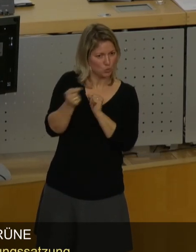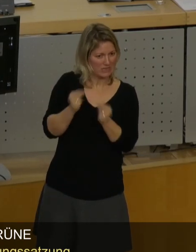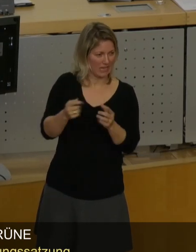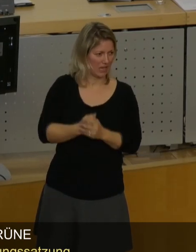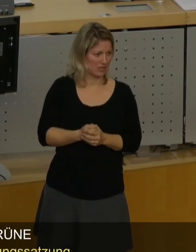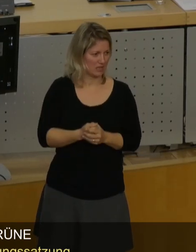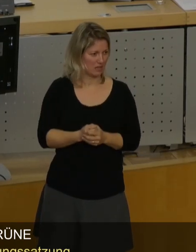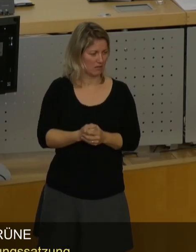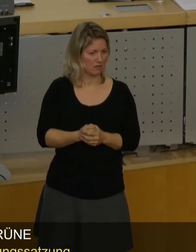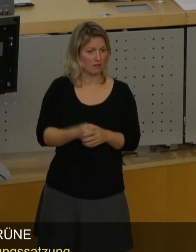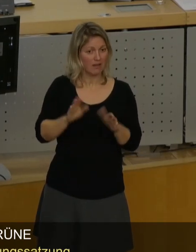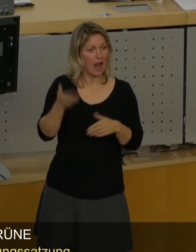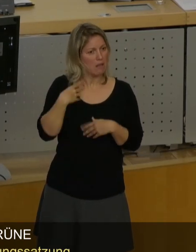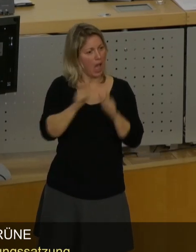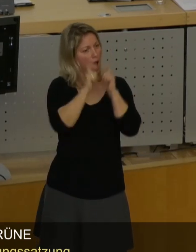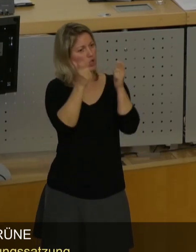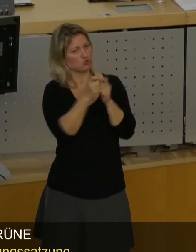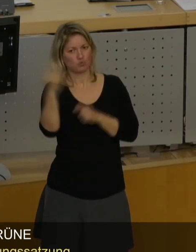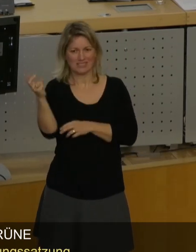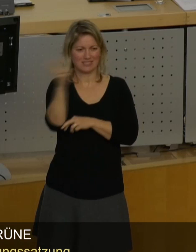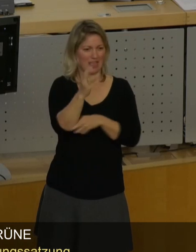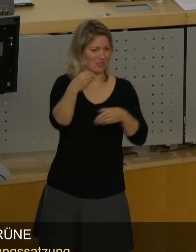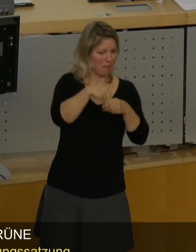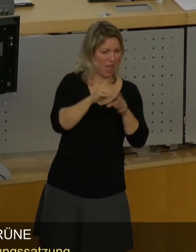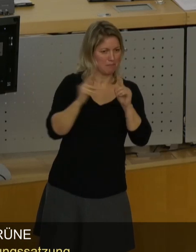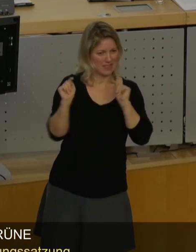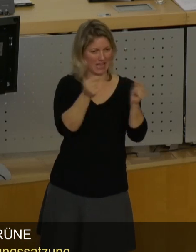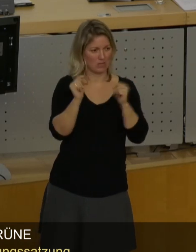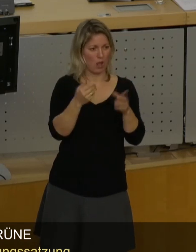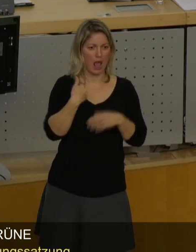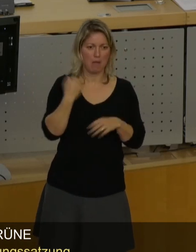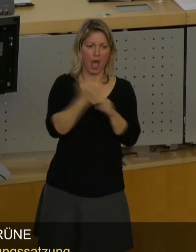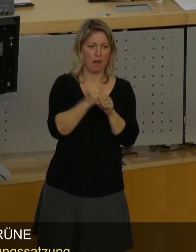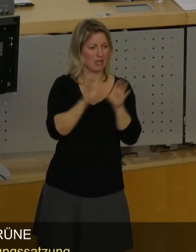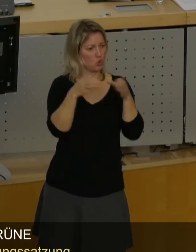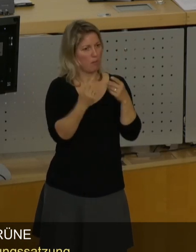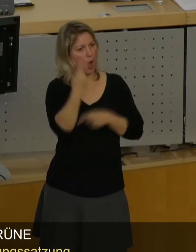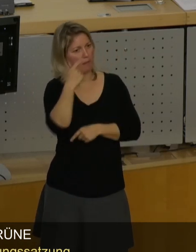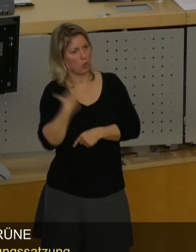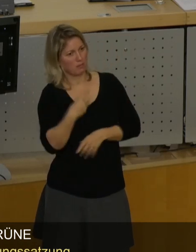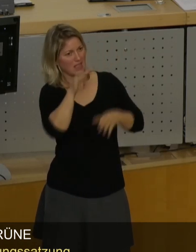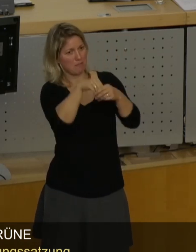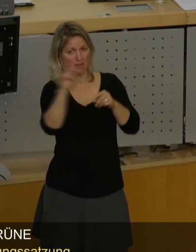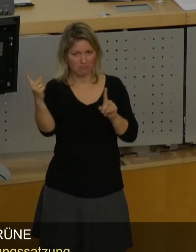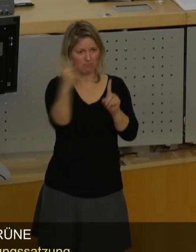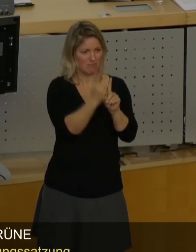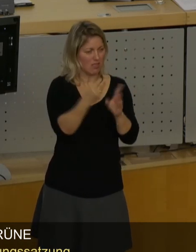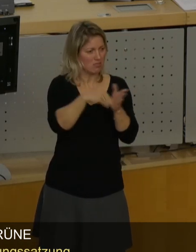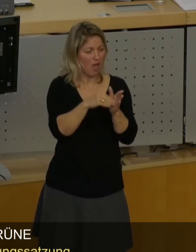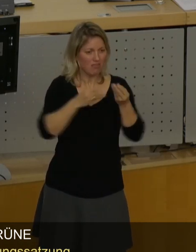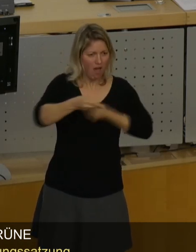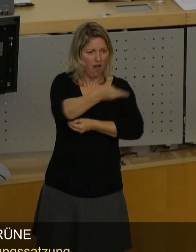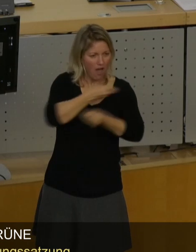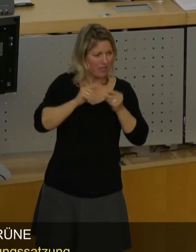Hätten Sie doch in den Ausschüssen mitdiskutiert. Hätten Sie sich doch an der Arbeitsgruppe des Oberbürgermeisters mitbeteiligt. Dann hätten wir das alles